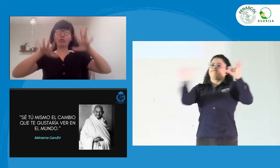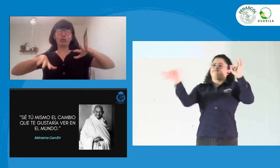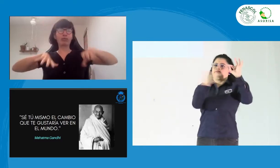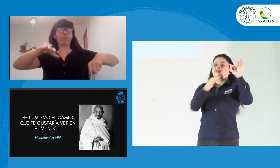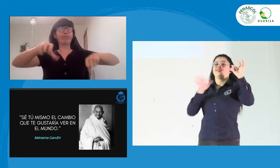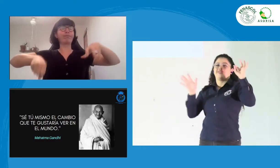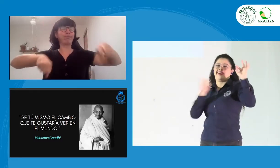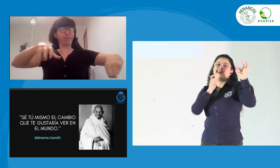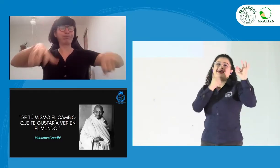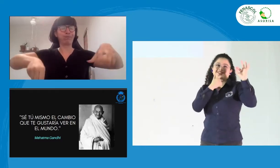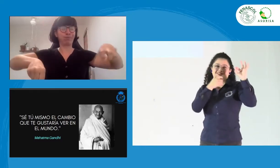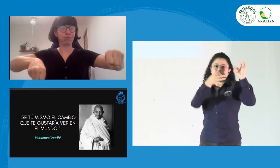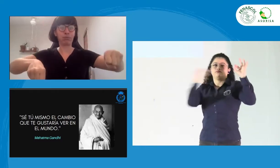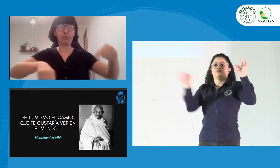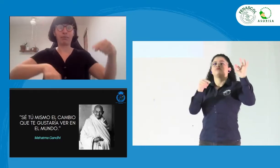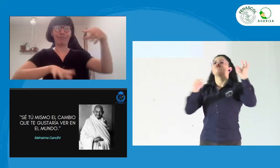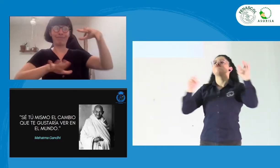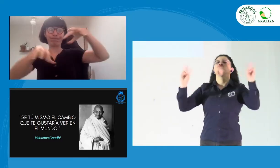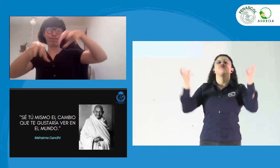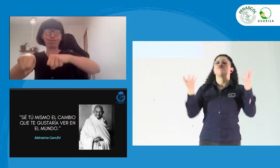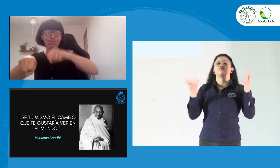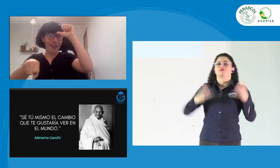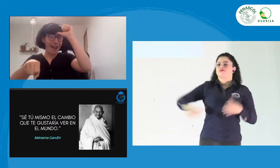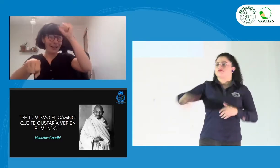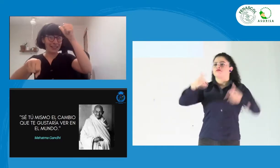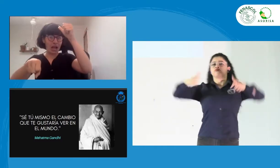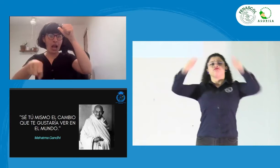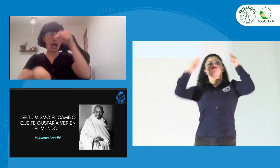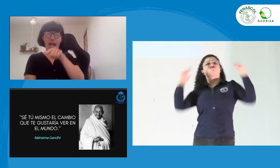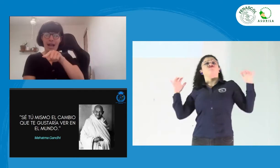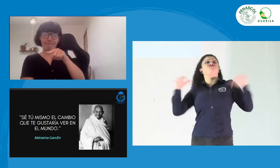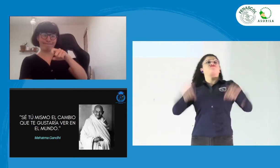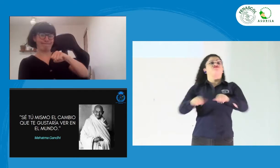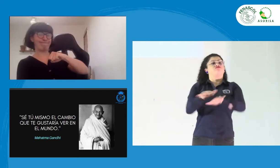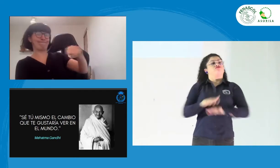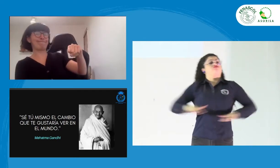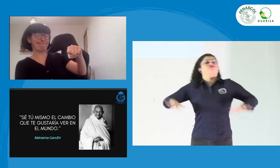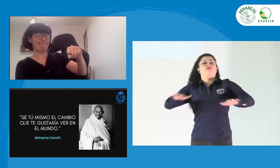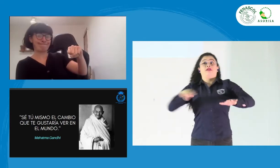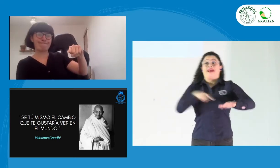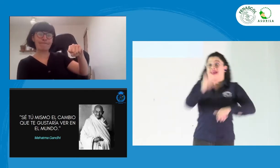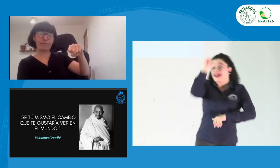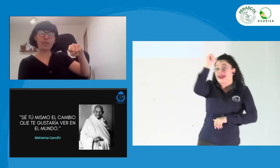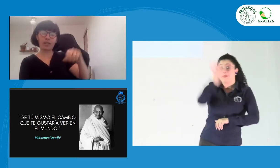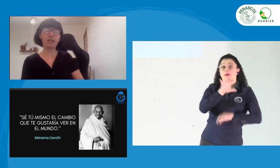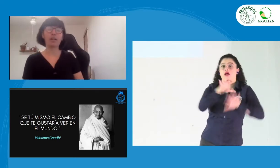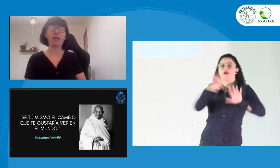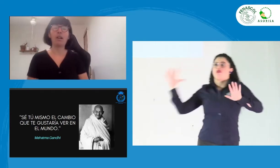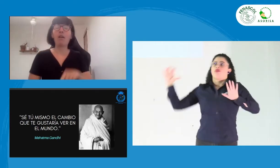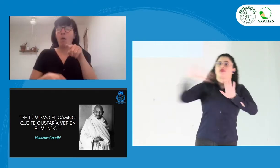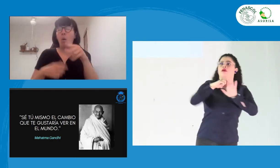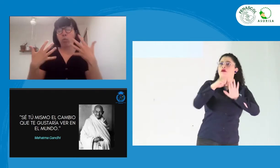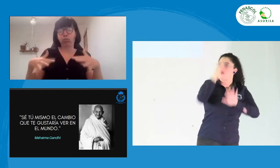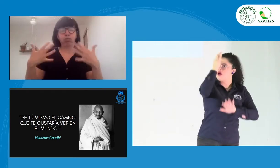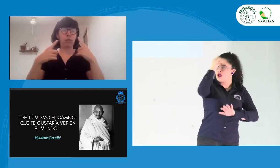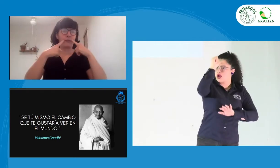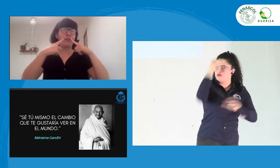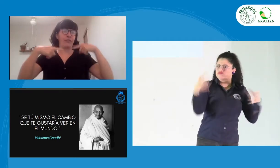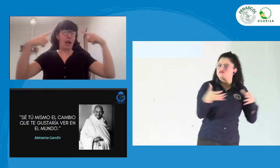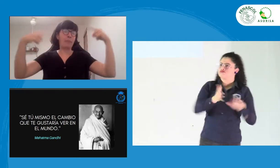su pueblo de la colonización inglesa. Recuerdan cuando los ingleses llegaron a la India, pues, Mahatma